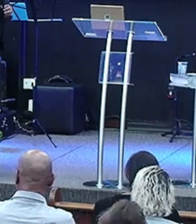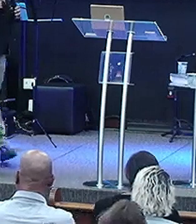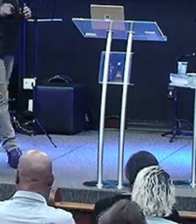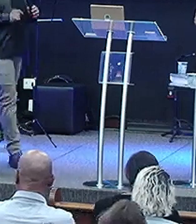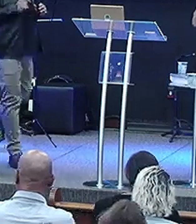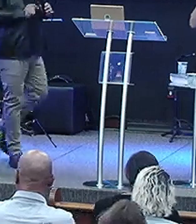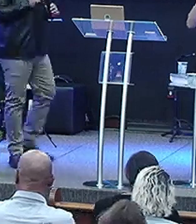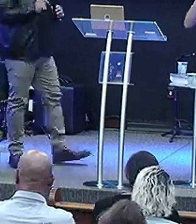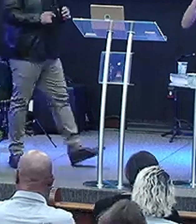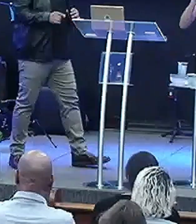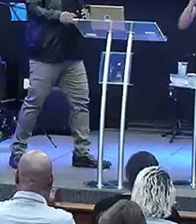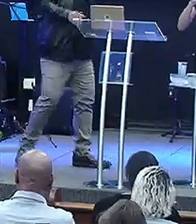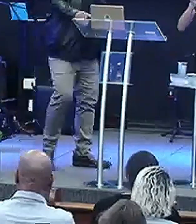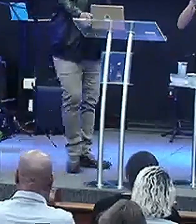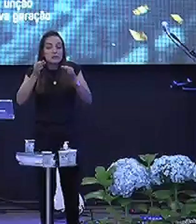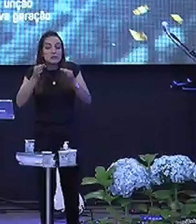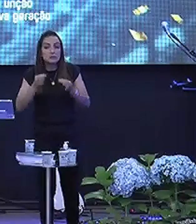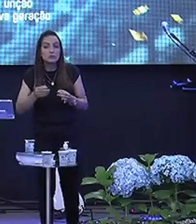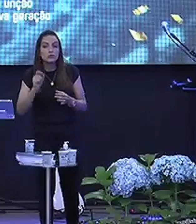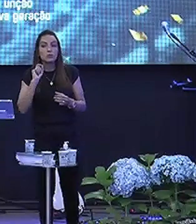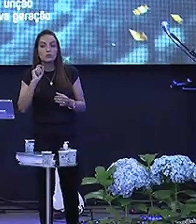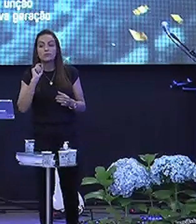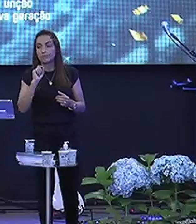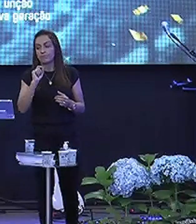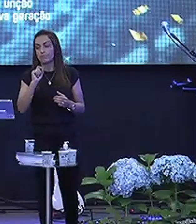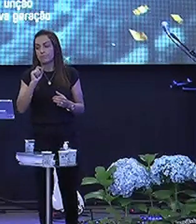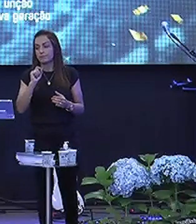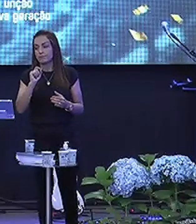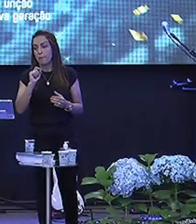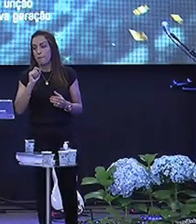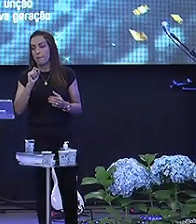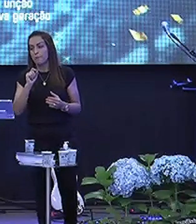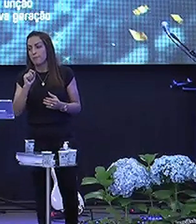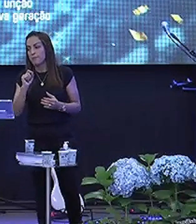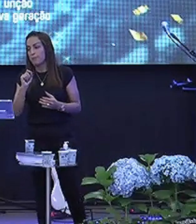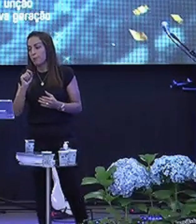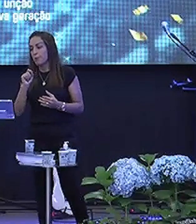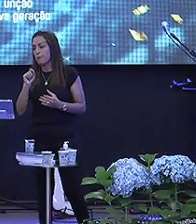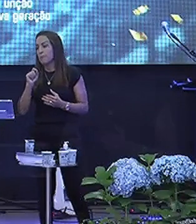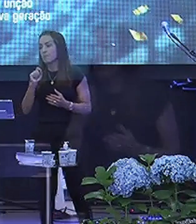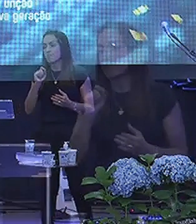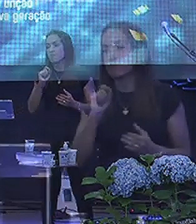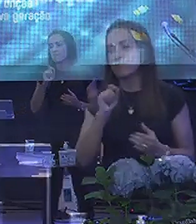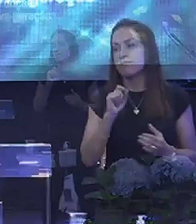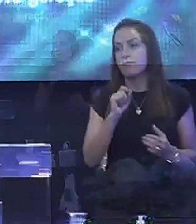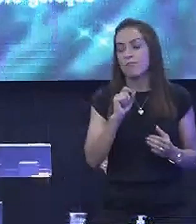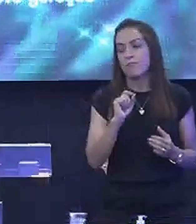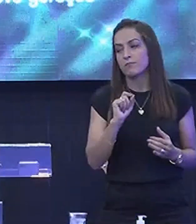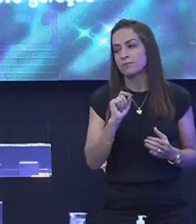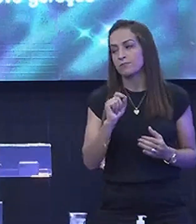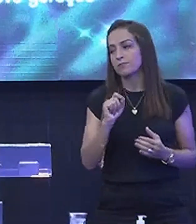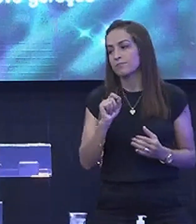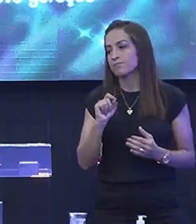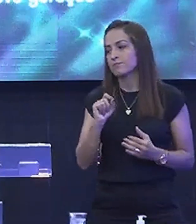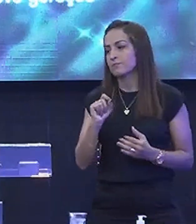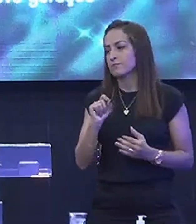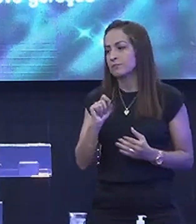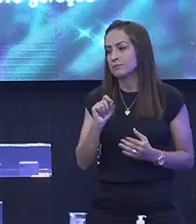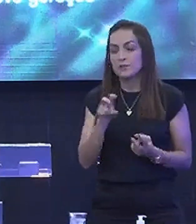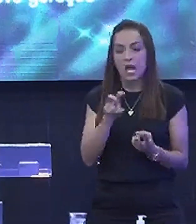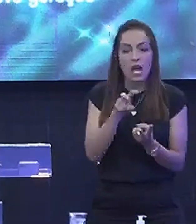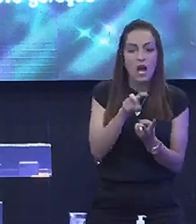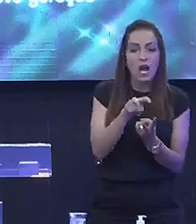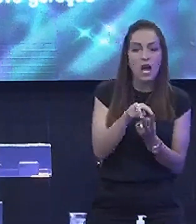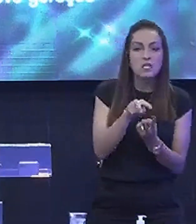No vale Fala exatamente isto Sobre A sombra do